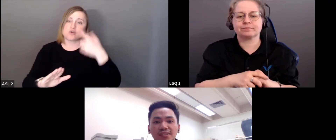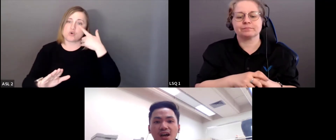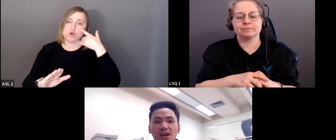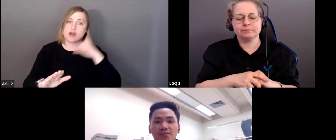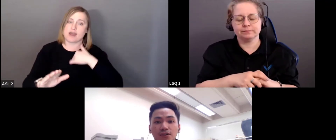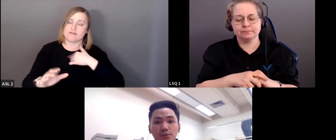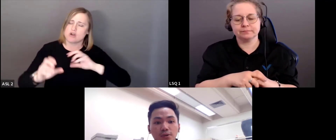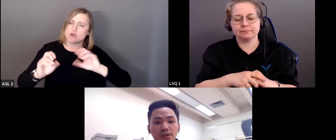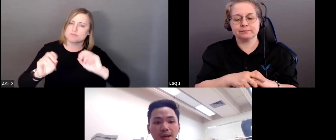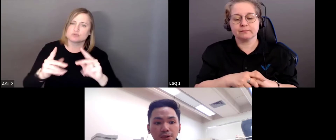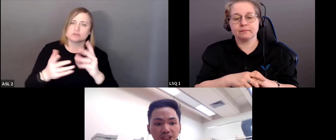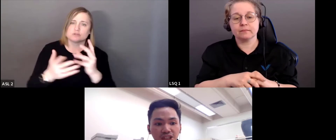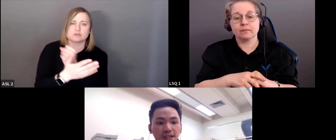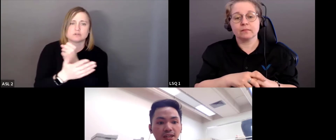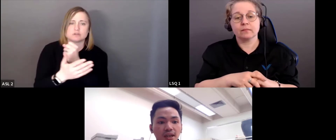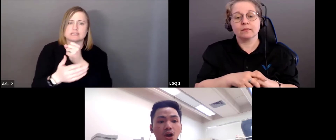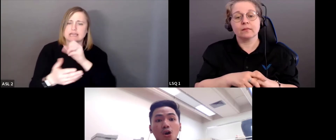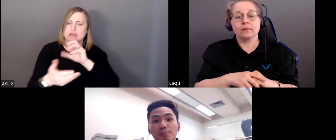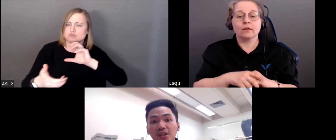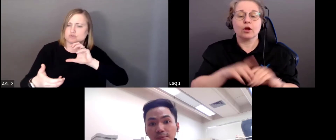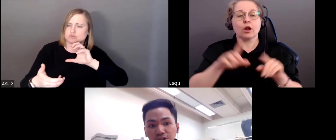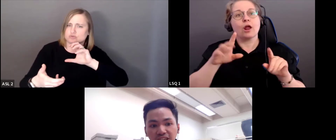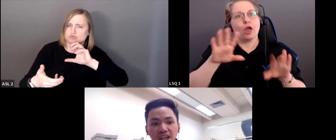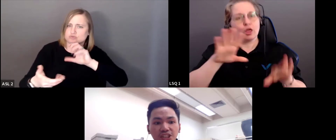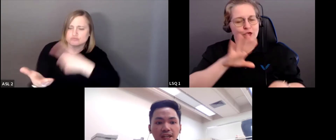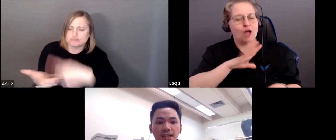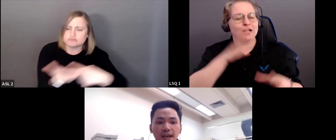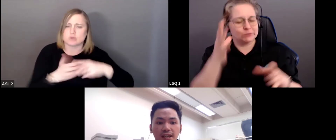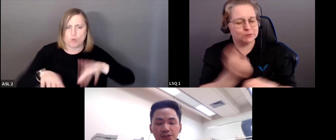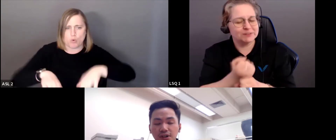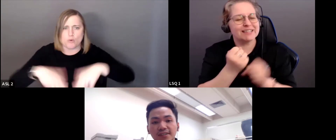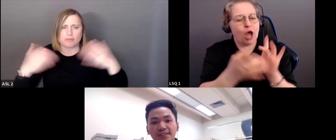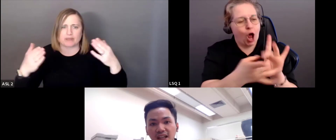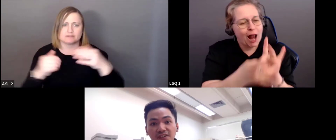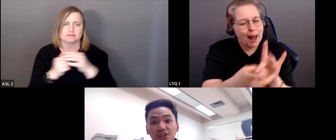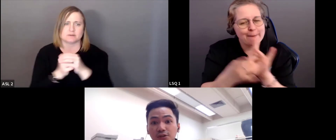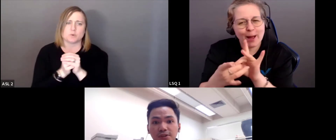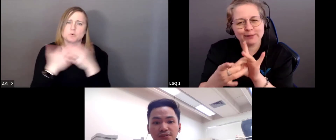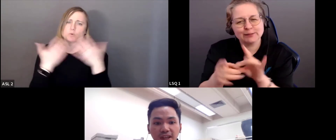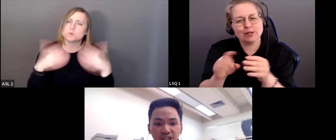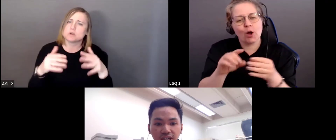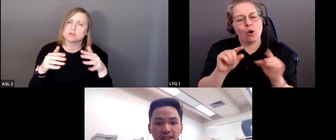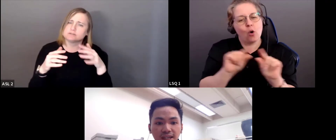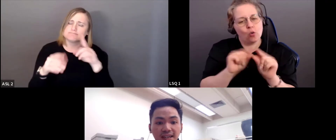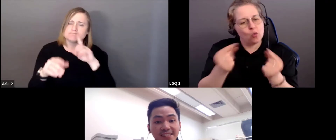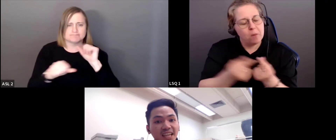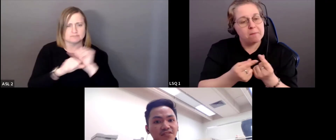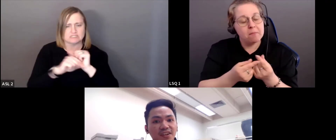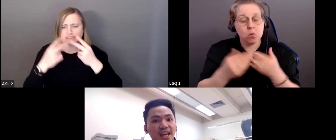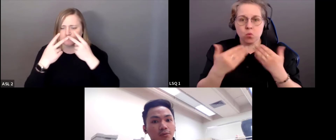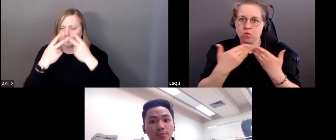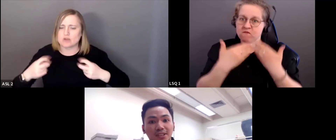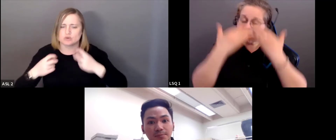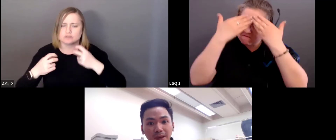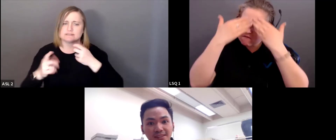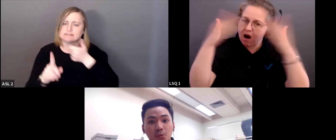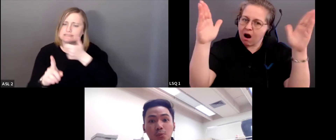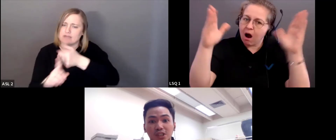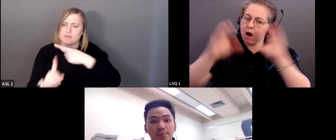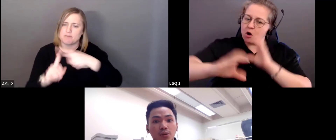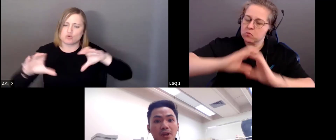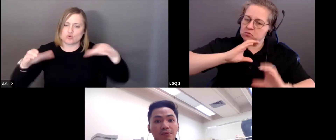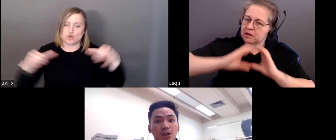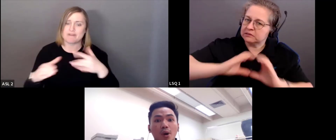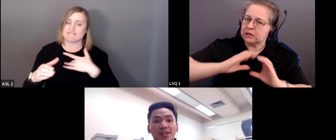Cependant, il y a eu des opportunités de collaboration avec ce groupe. J'ai trouvé la communication ouverte. Je me